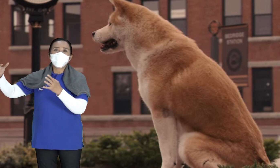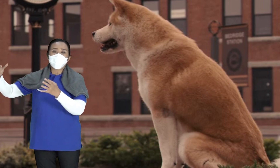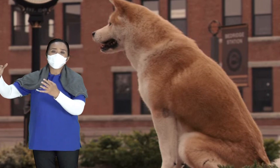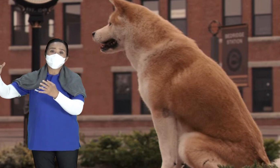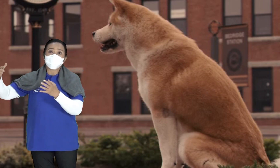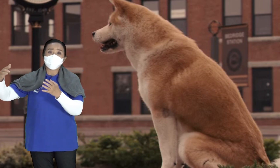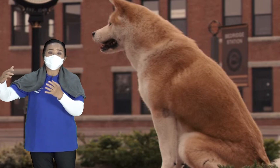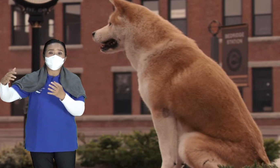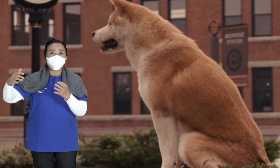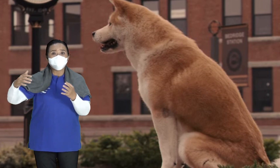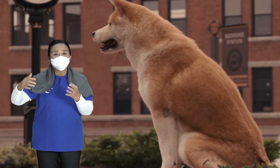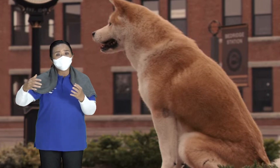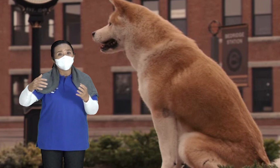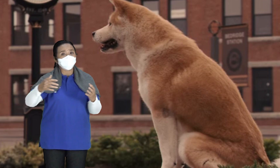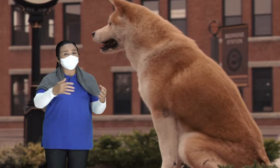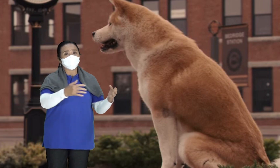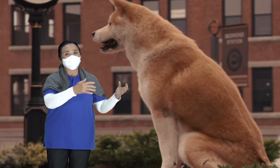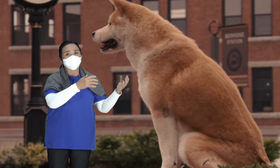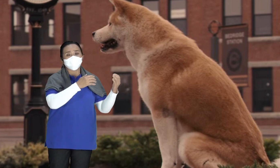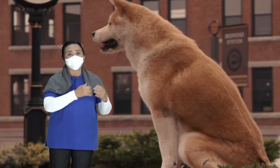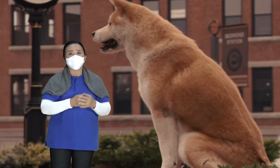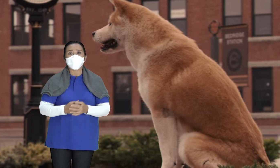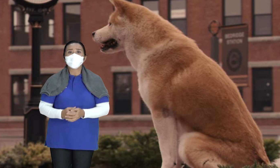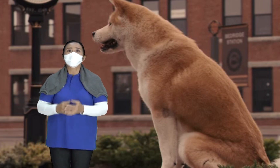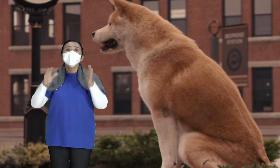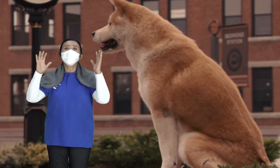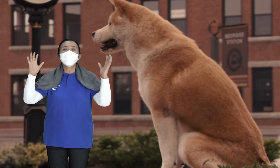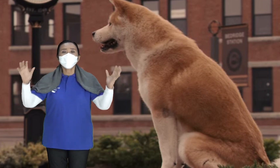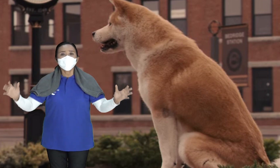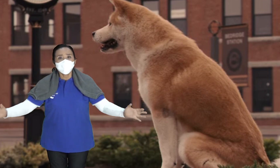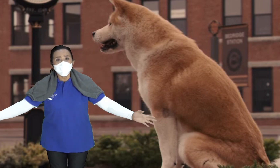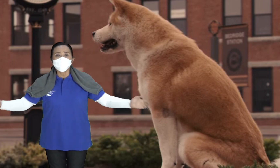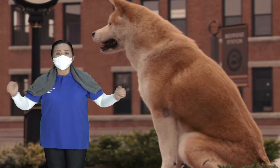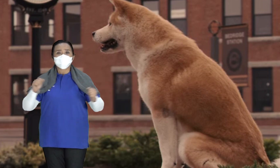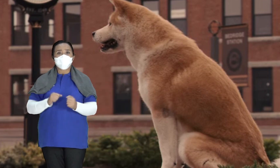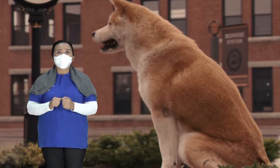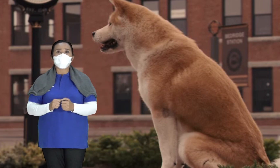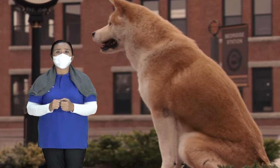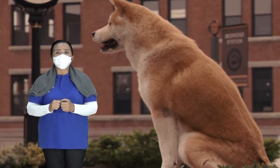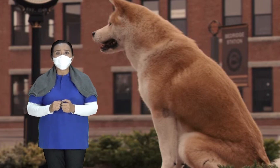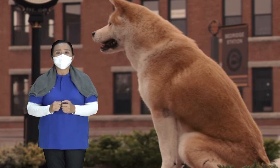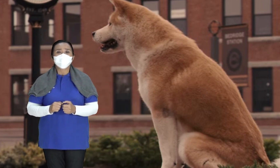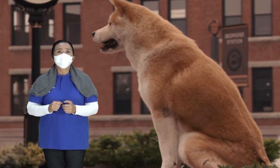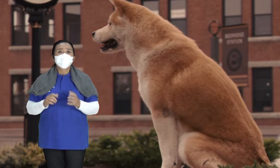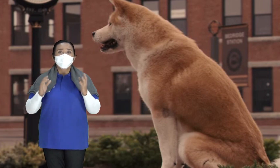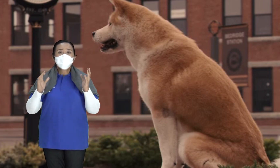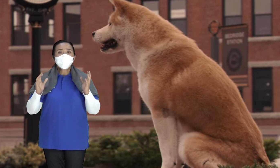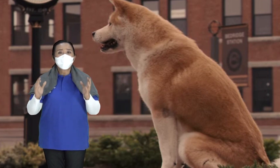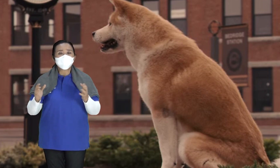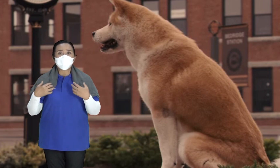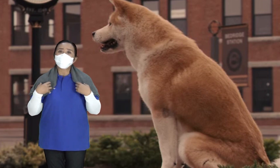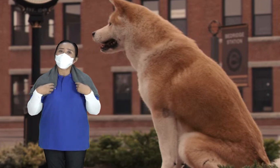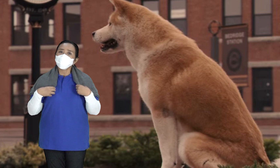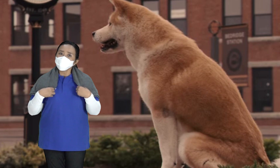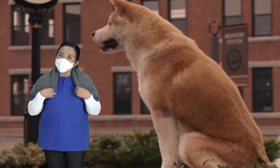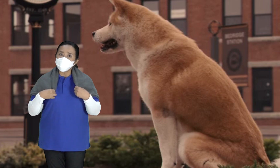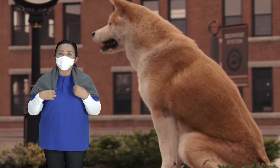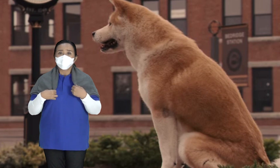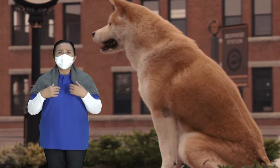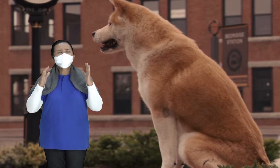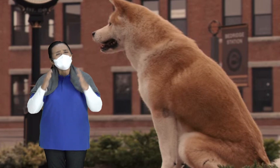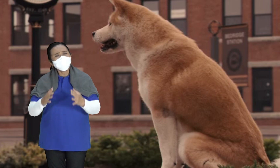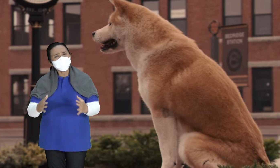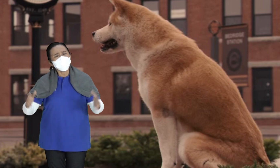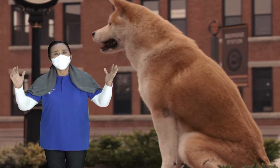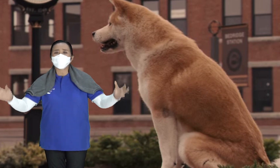dibawa pulang bersama-sama Pulang bersama-sama ke rumah Begitulah setiap hari Dia melakukan hal itu